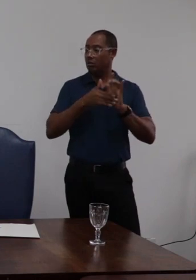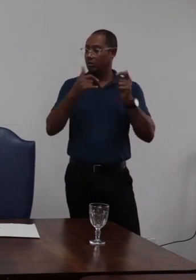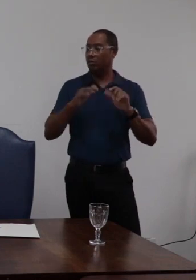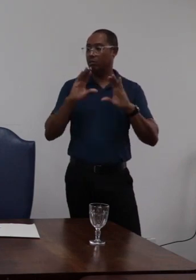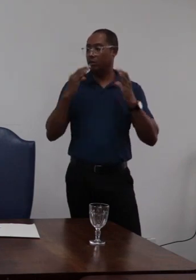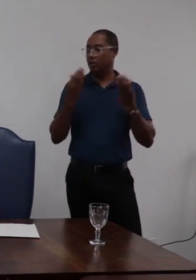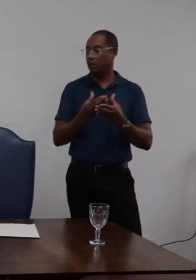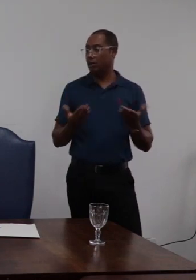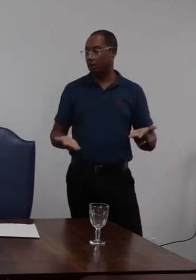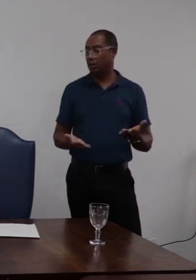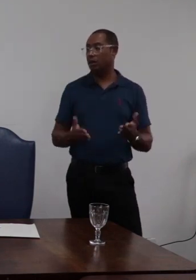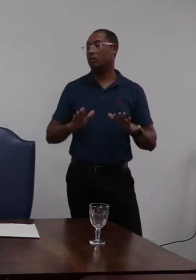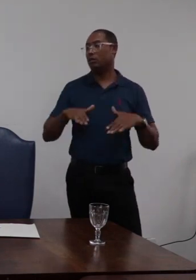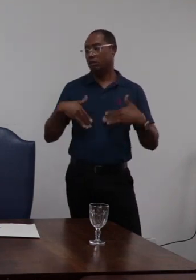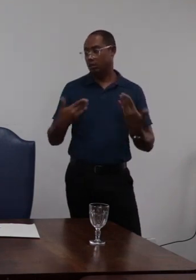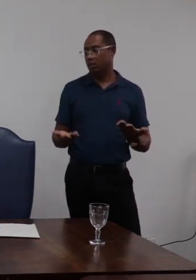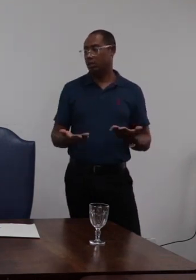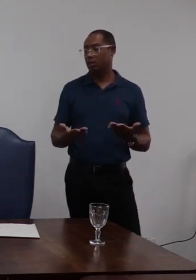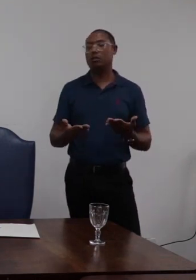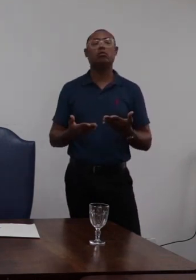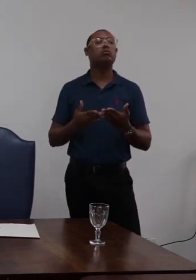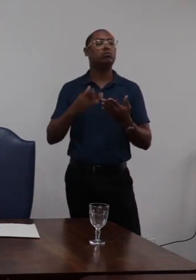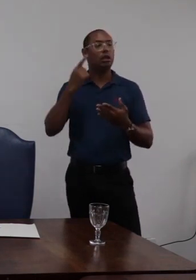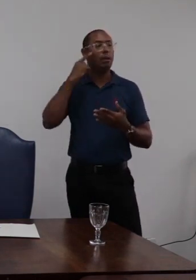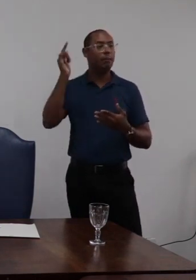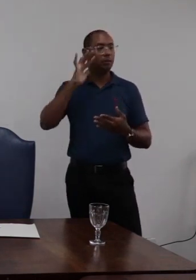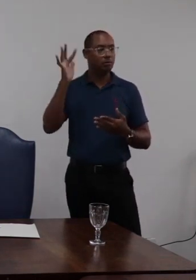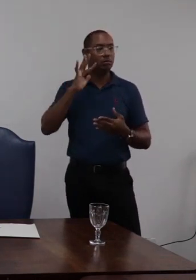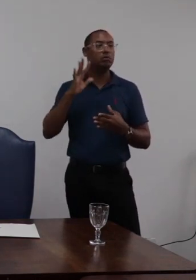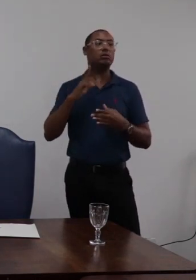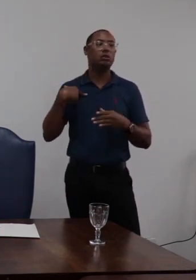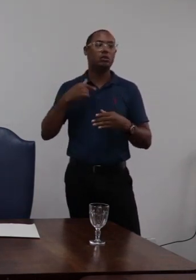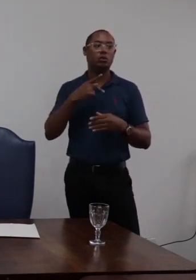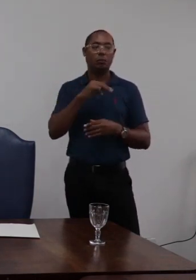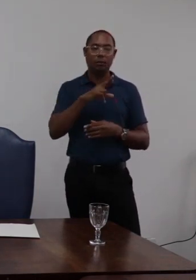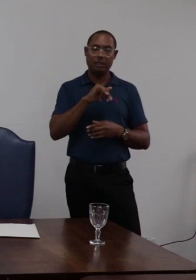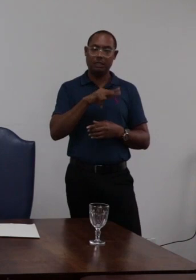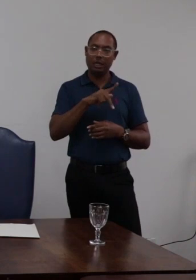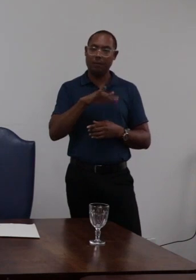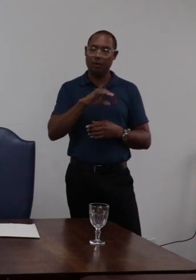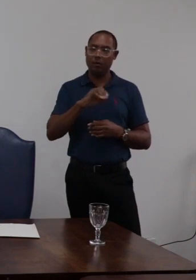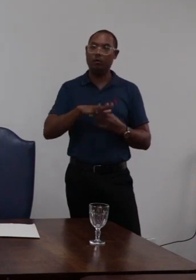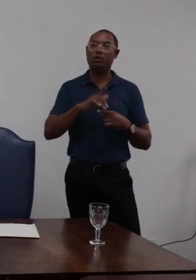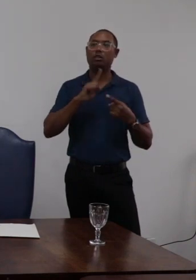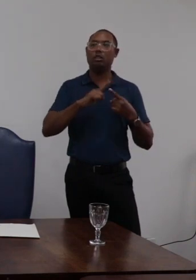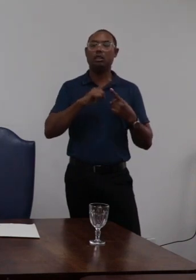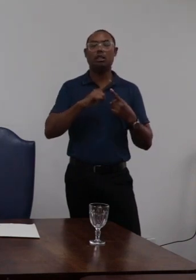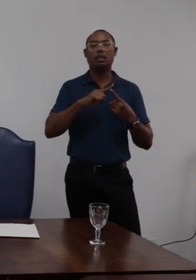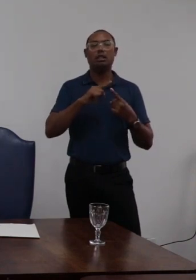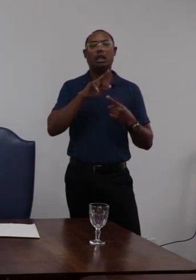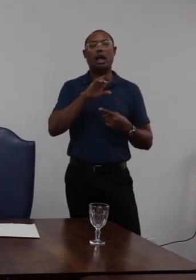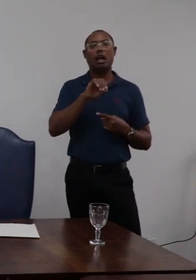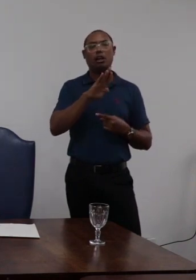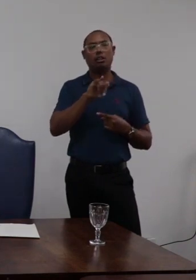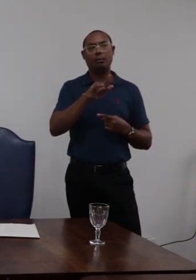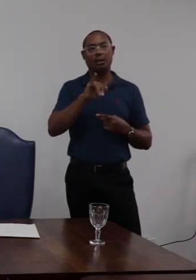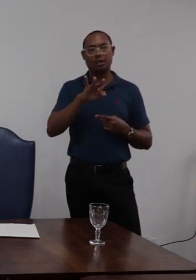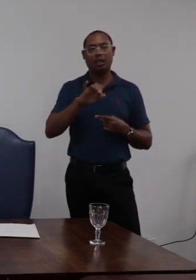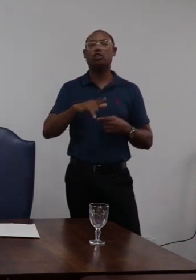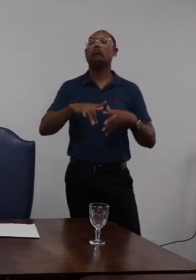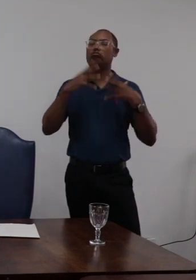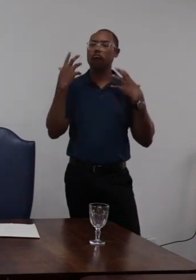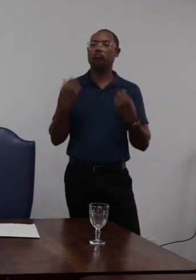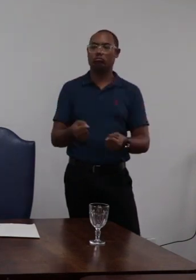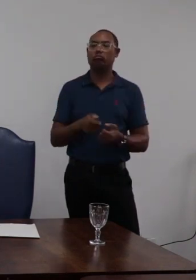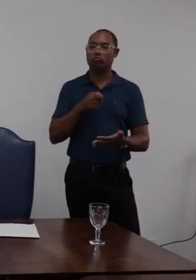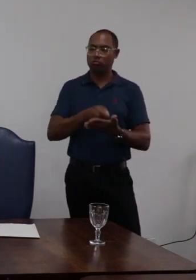pela comissão e nesse quesito e ainda considerando o princípio da razoabilidade nós majoramos